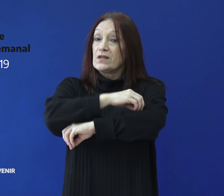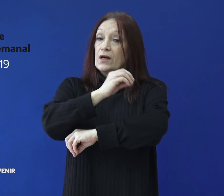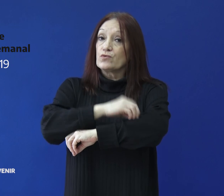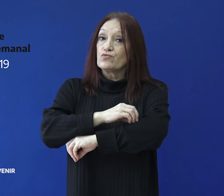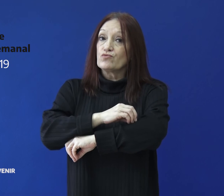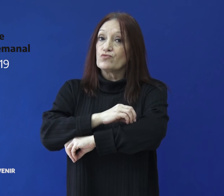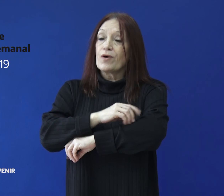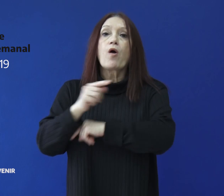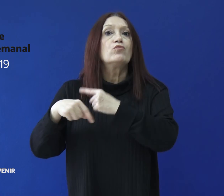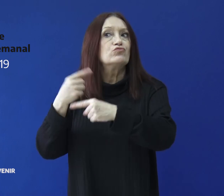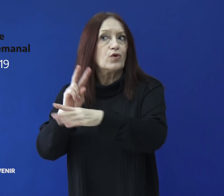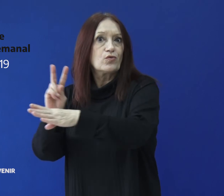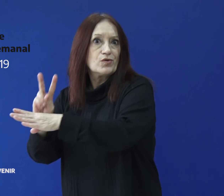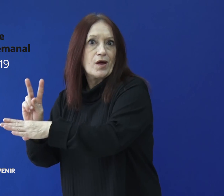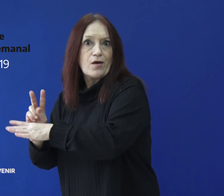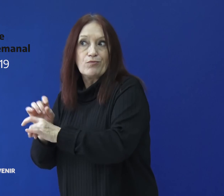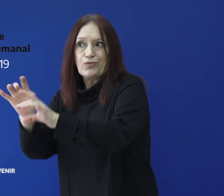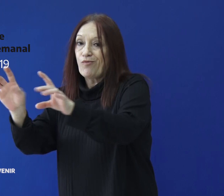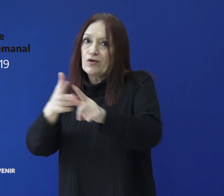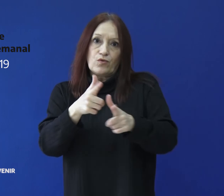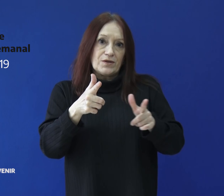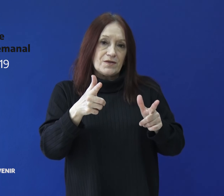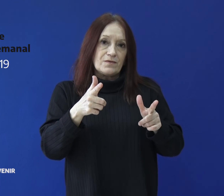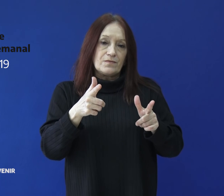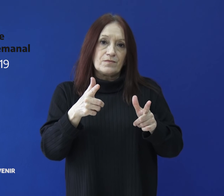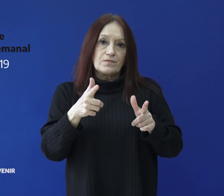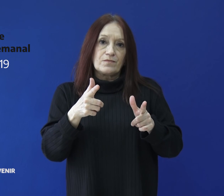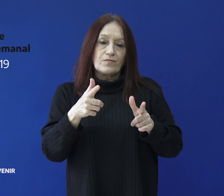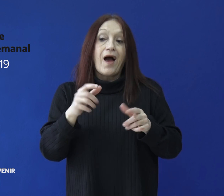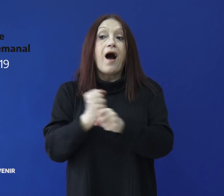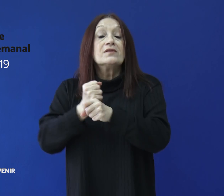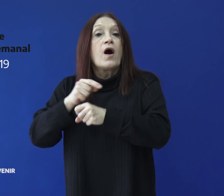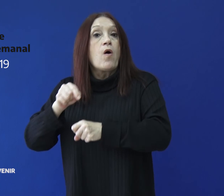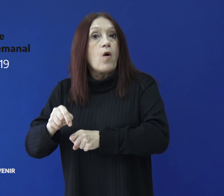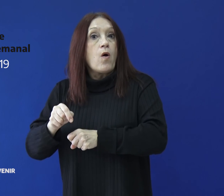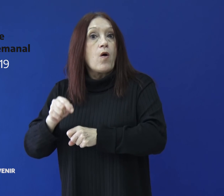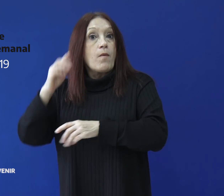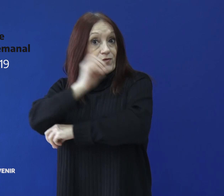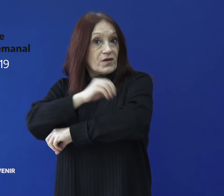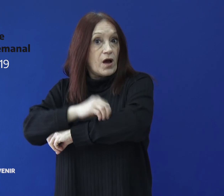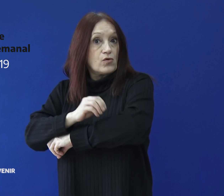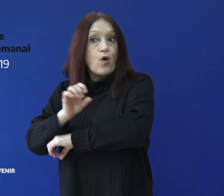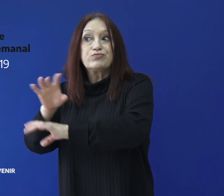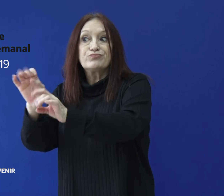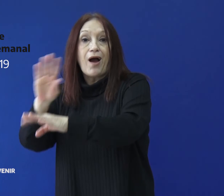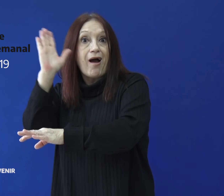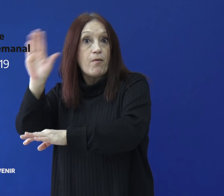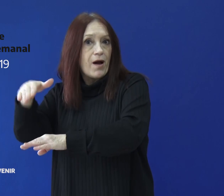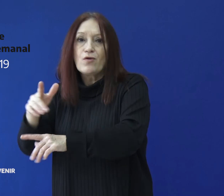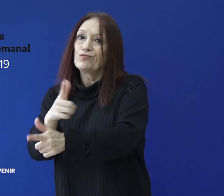continúa en la fase de contención de la pandemia. Al día de hoy, Santa Cruz no registra transmisión comunitaria.